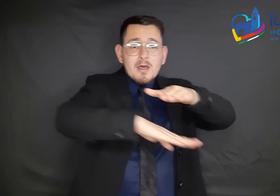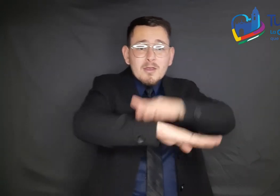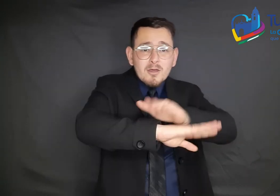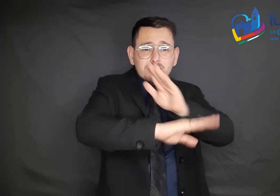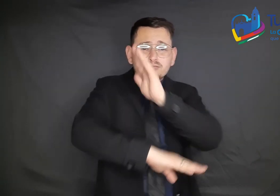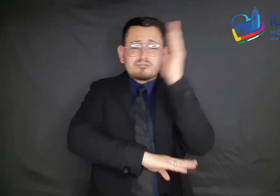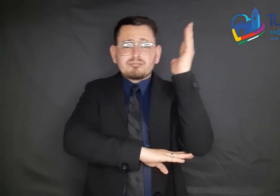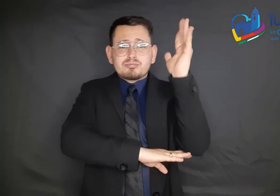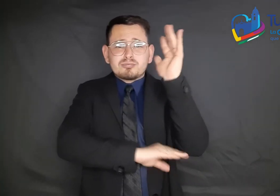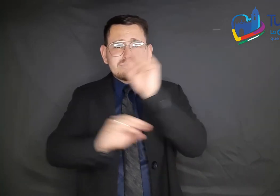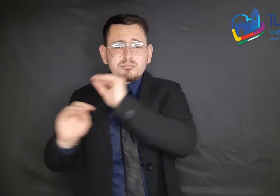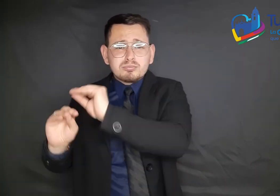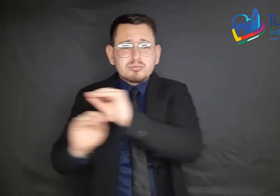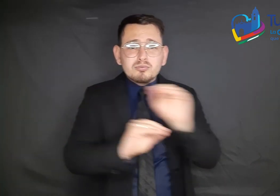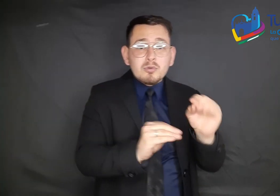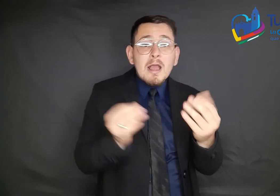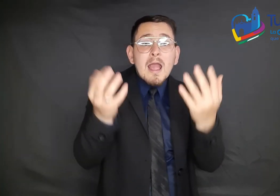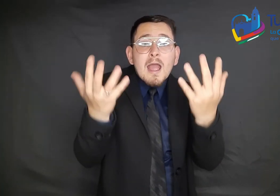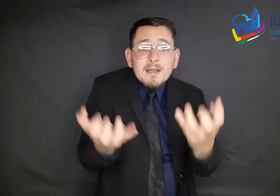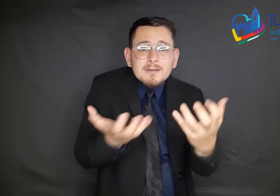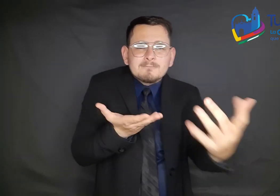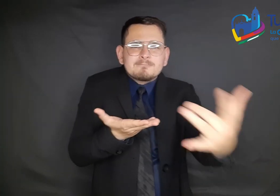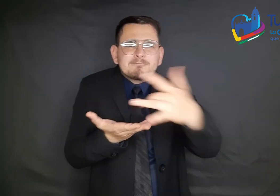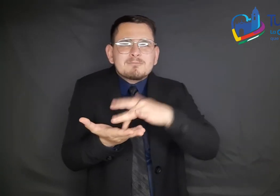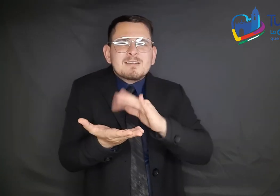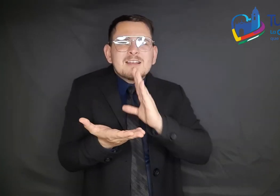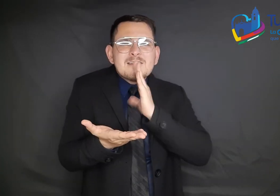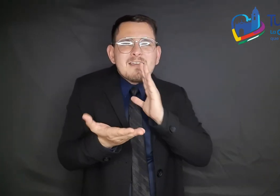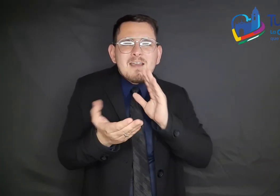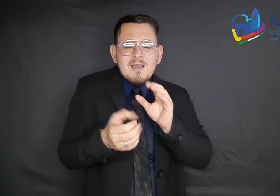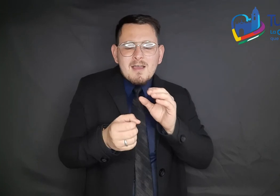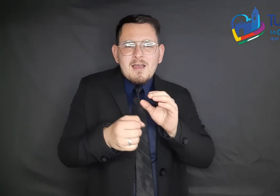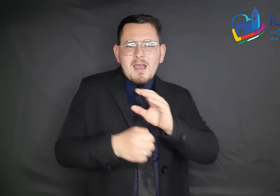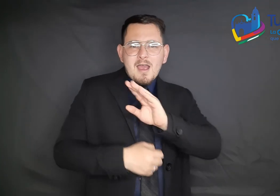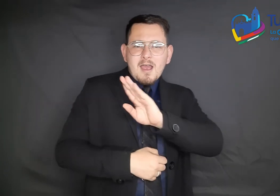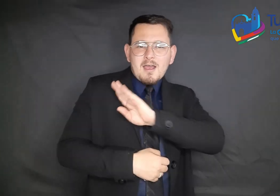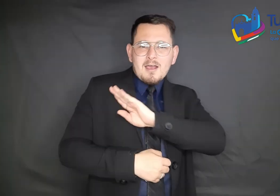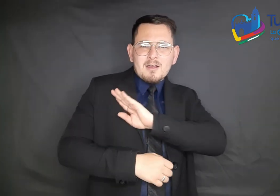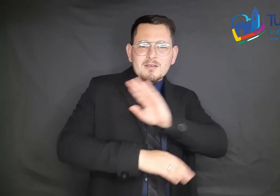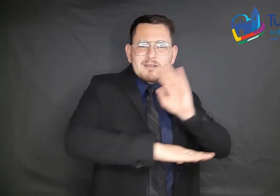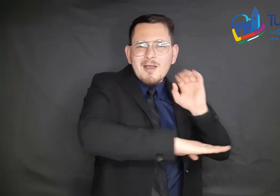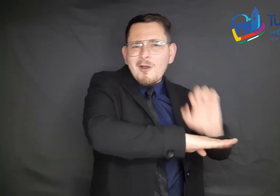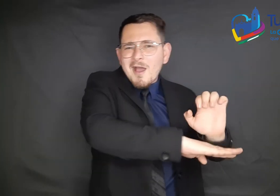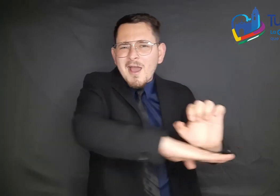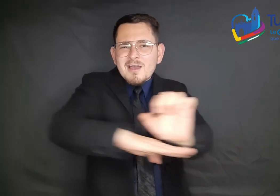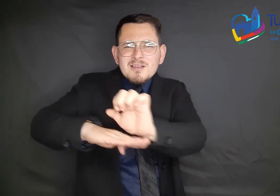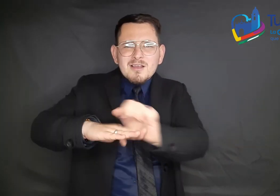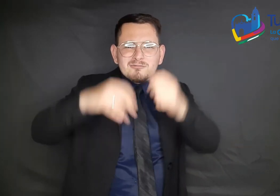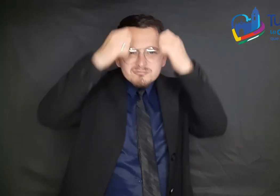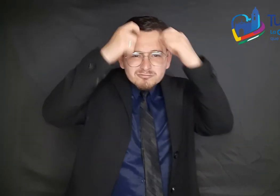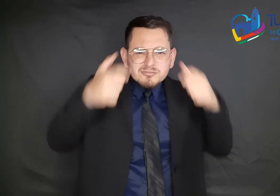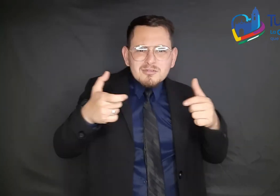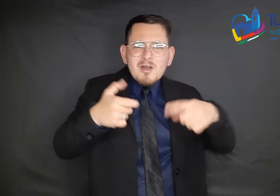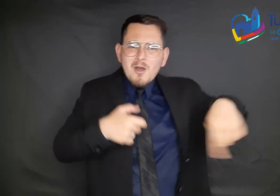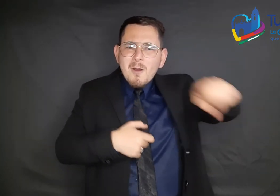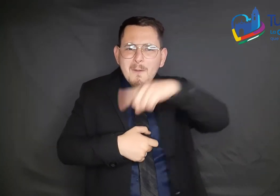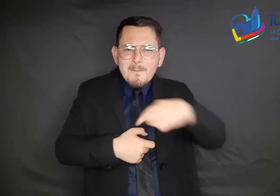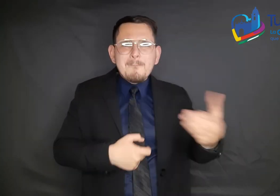funcionarios de entidades públicas del Departamento de Oveaca de la Alcaldía de Tunja, empresarios del sector privado, docentes